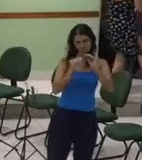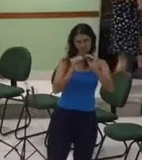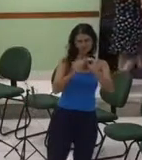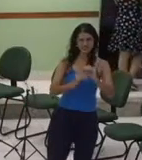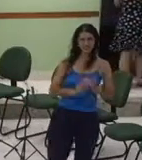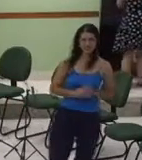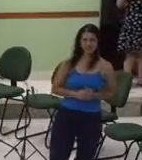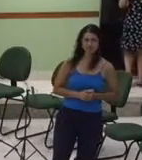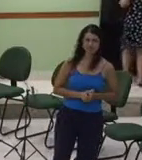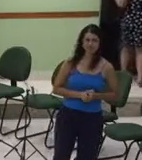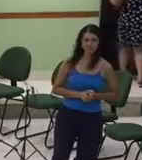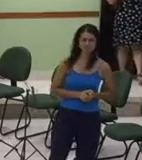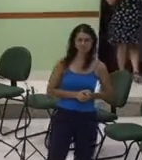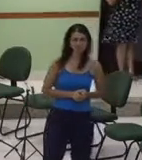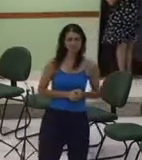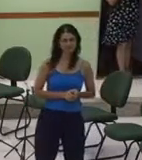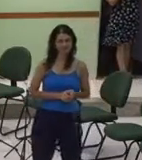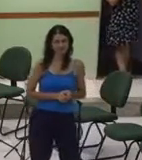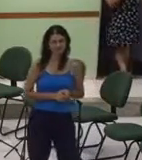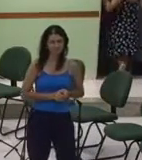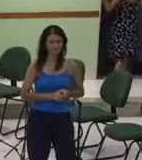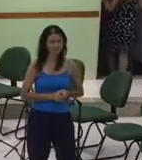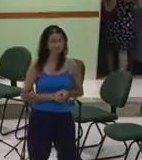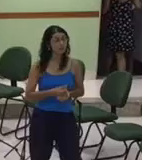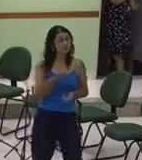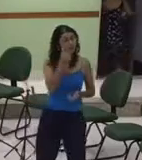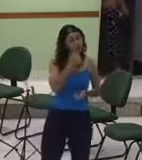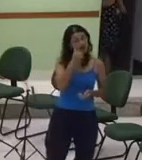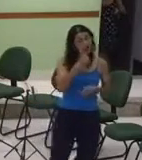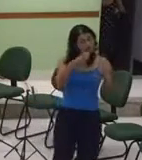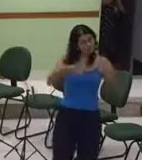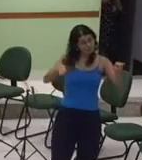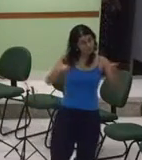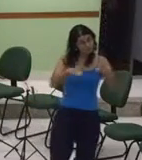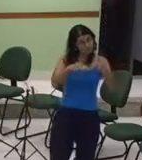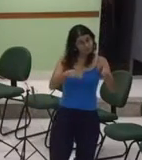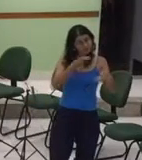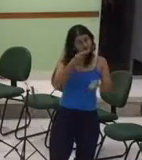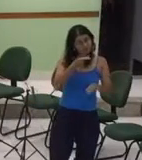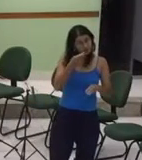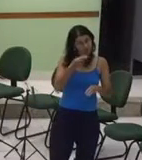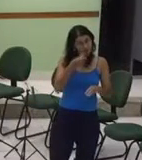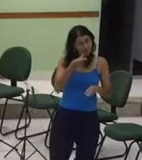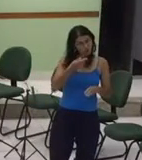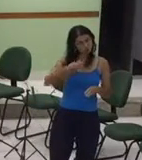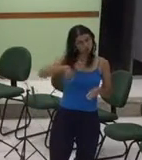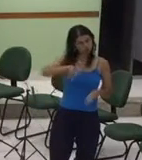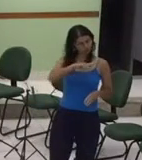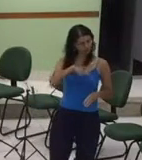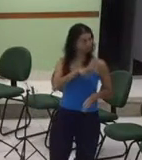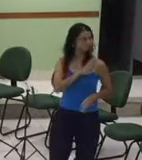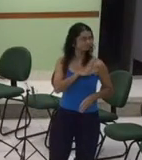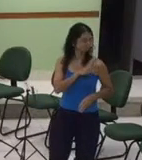Amém Assim como a irmã Miriam falou nossos corações possam estar cheios de gratidão ao nosso Deus